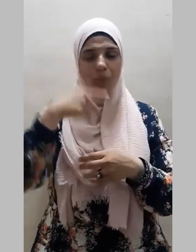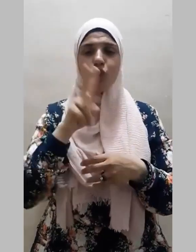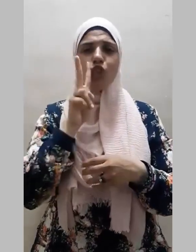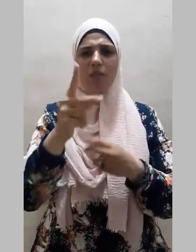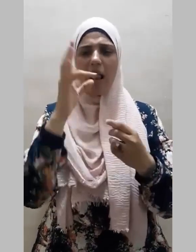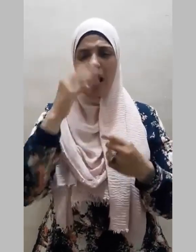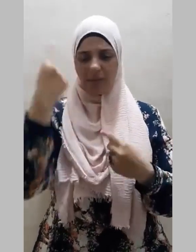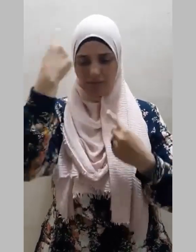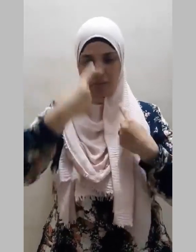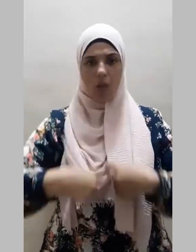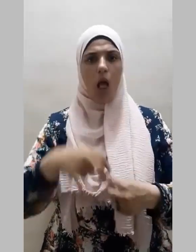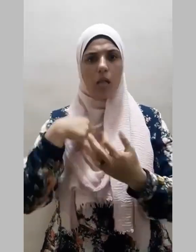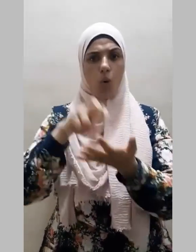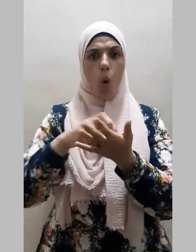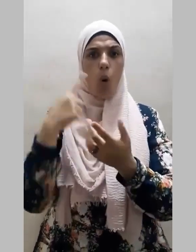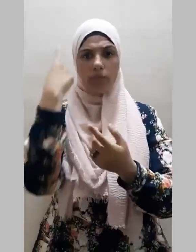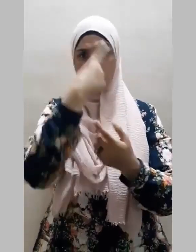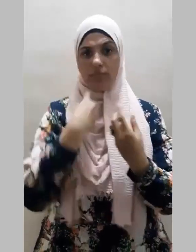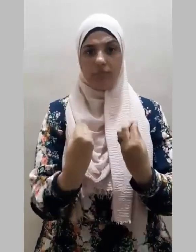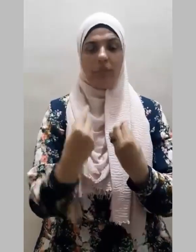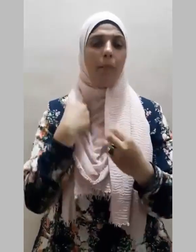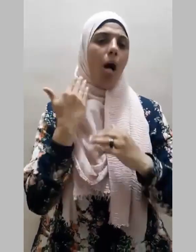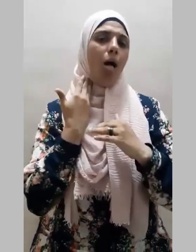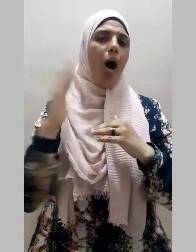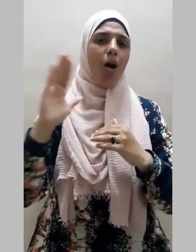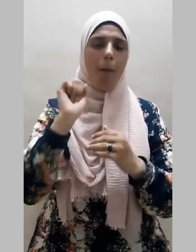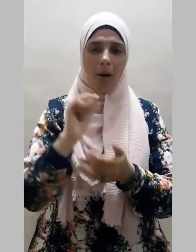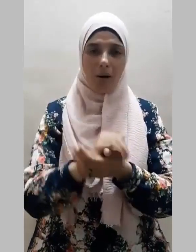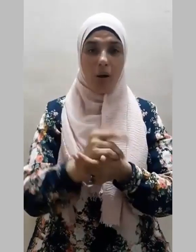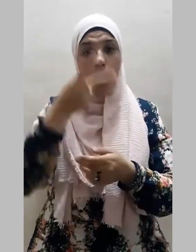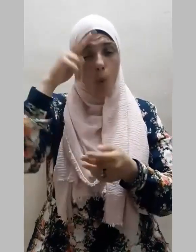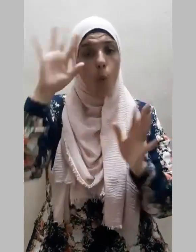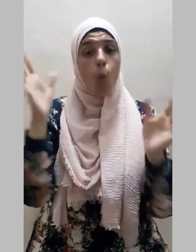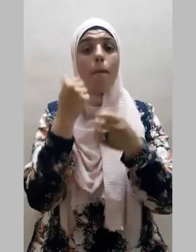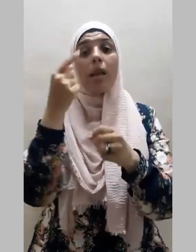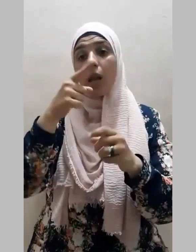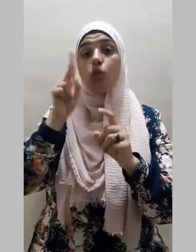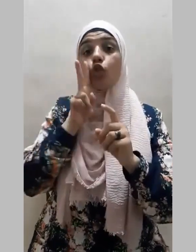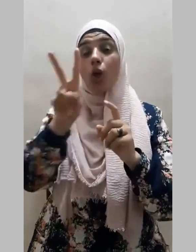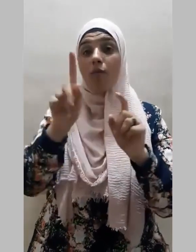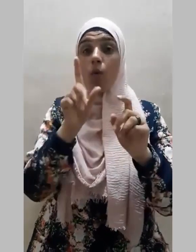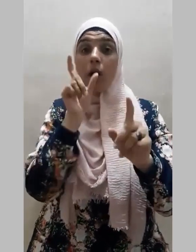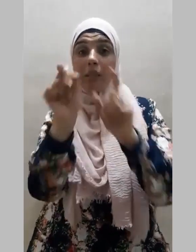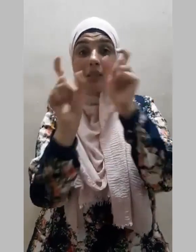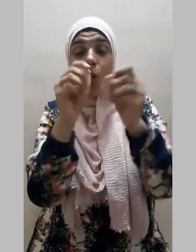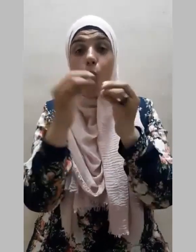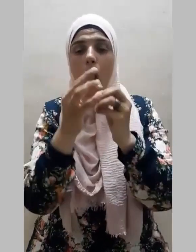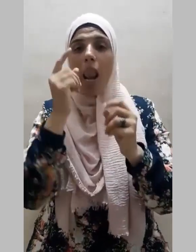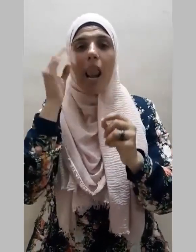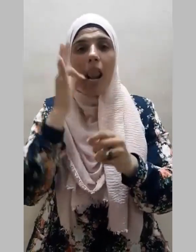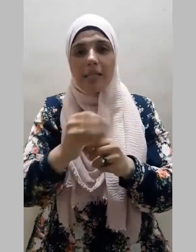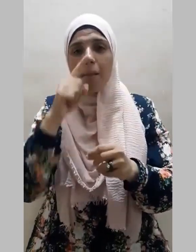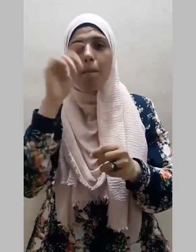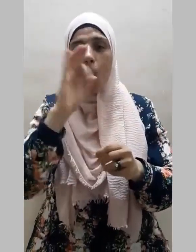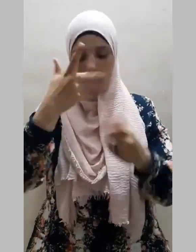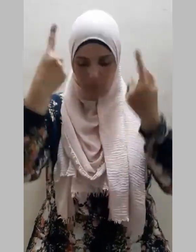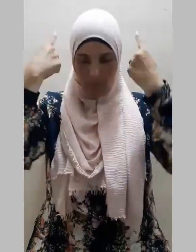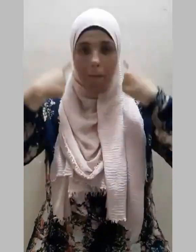وهيبته وجلالة ومن علامات ذلك الاهتمام بالمظهر الحسن